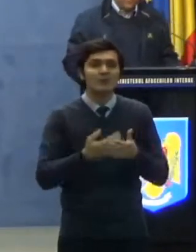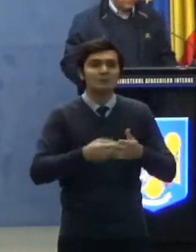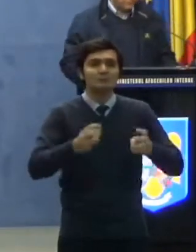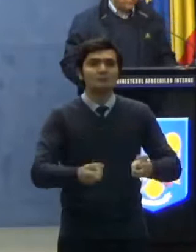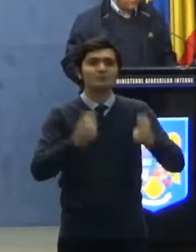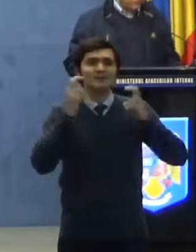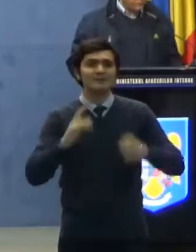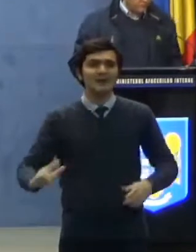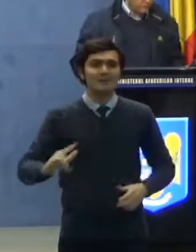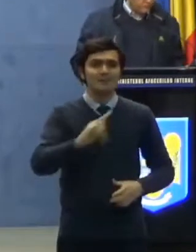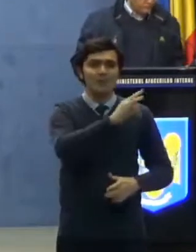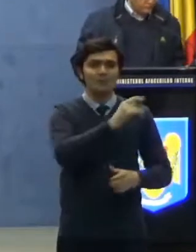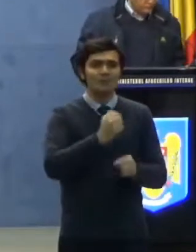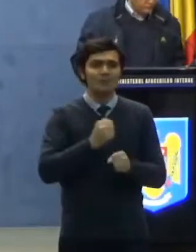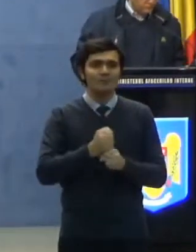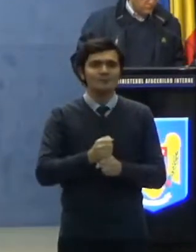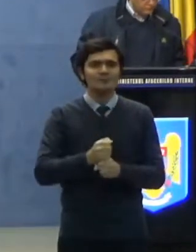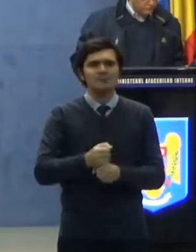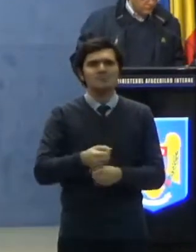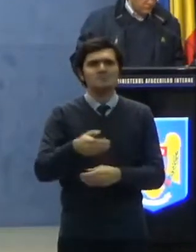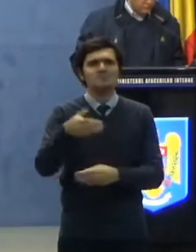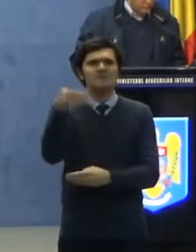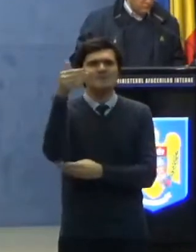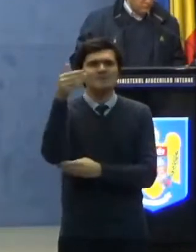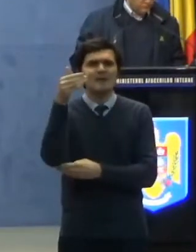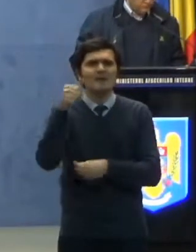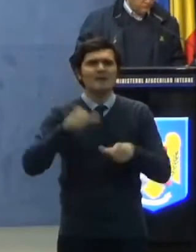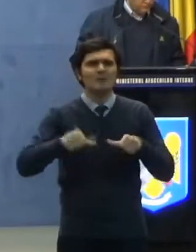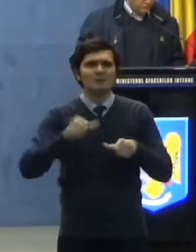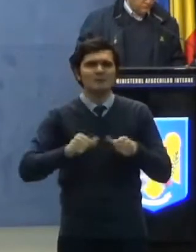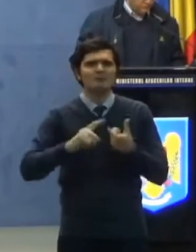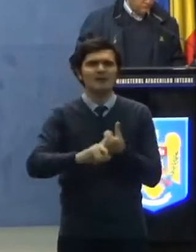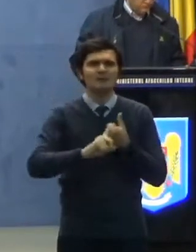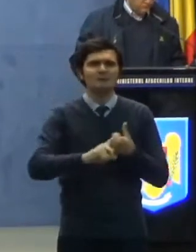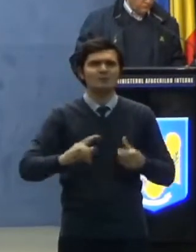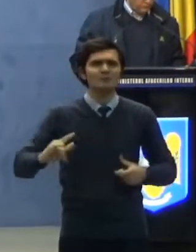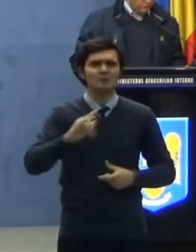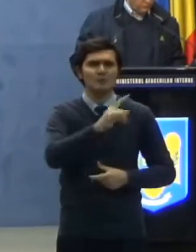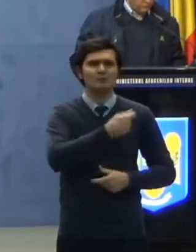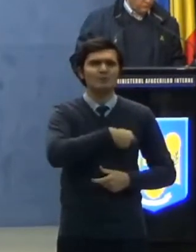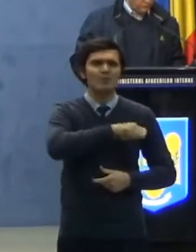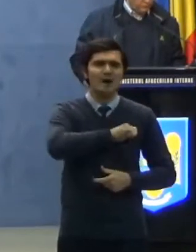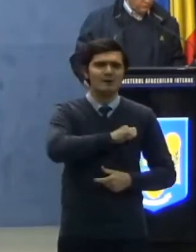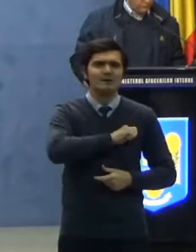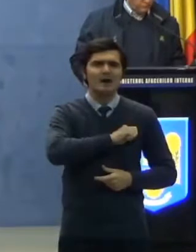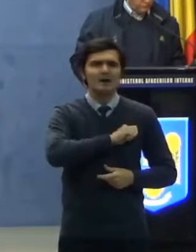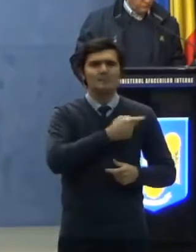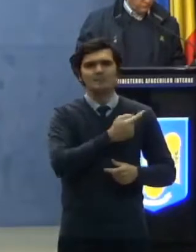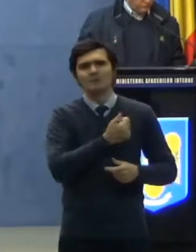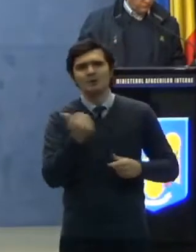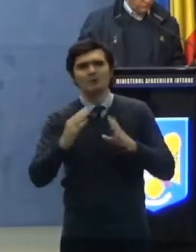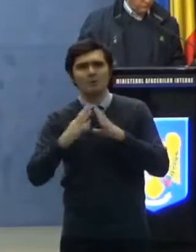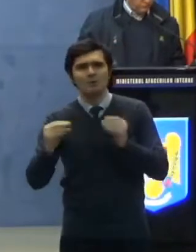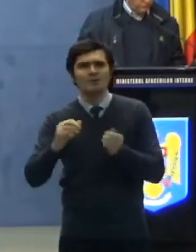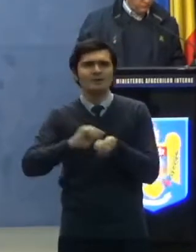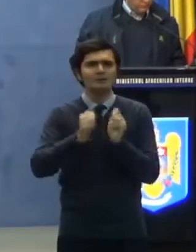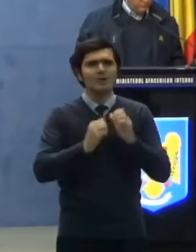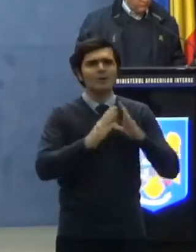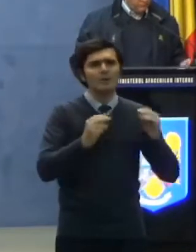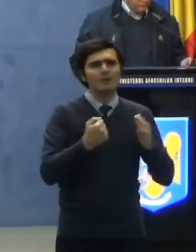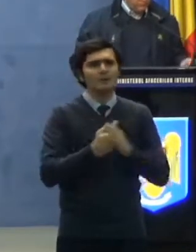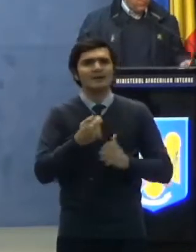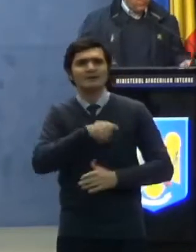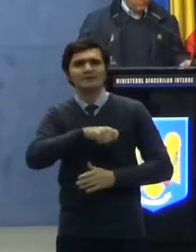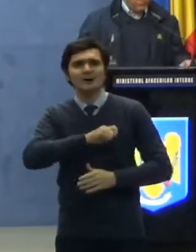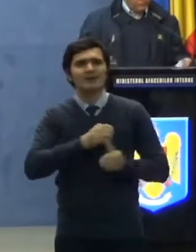efectuate de operatorii economici aerieni spre Spania și din Spania, pentru o perioadă de 14